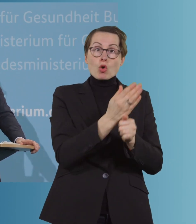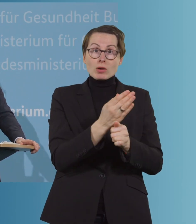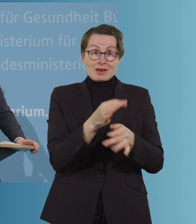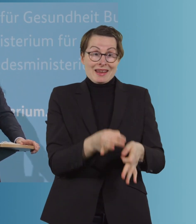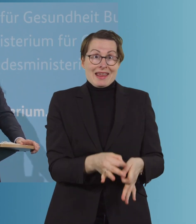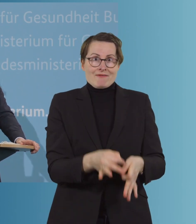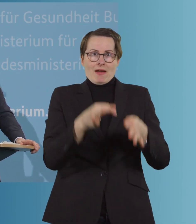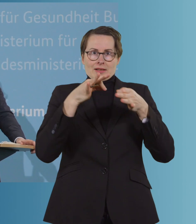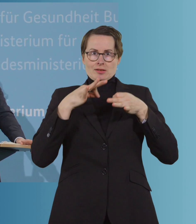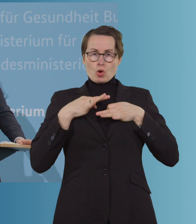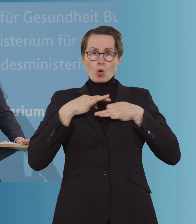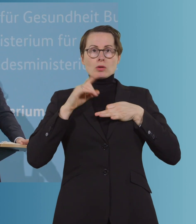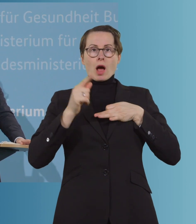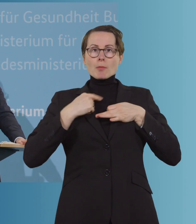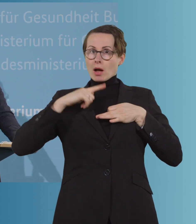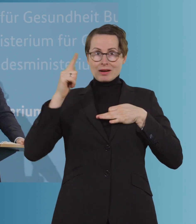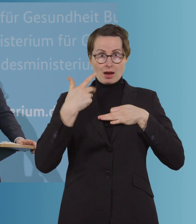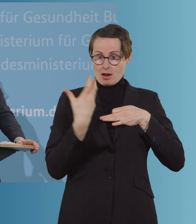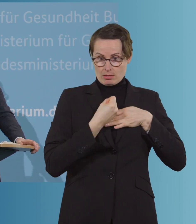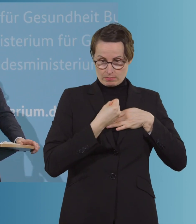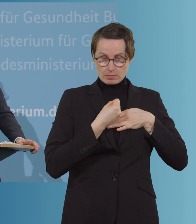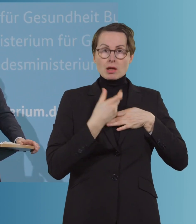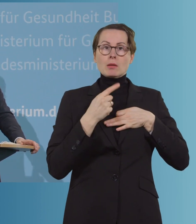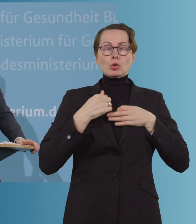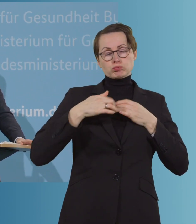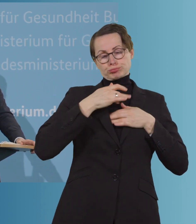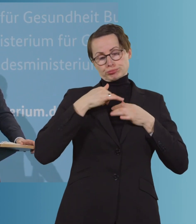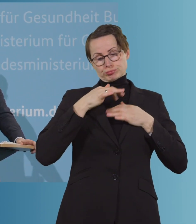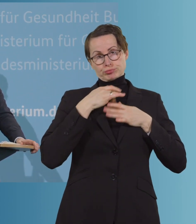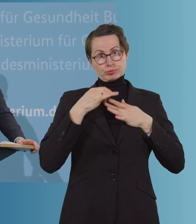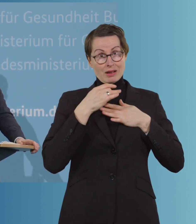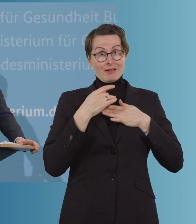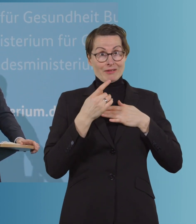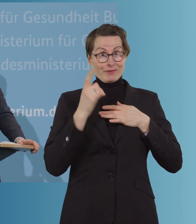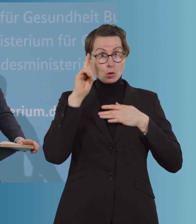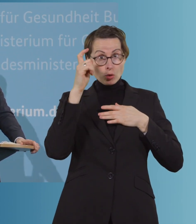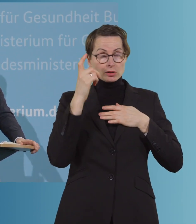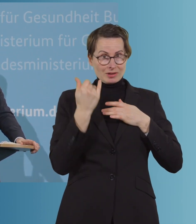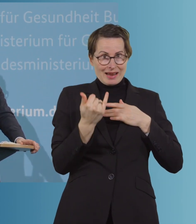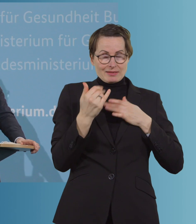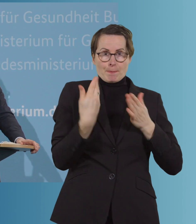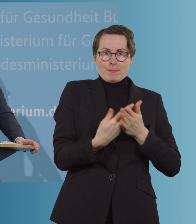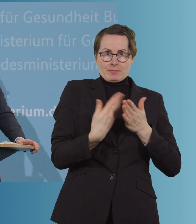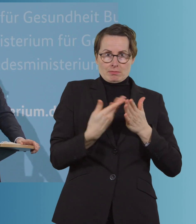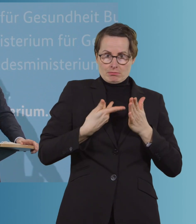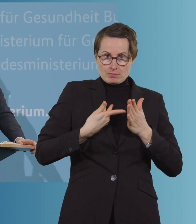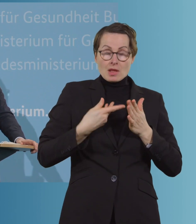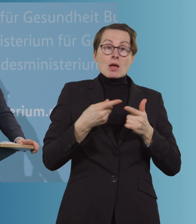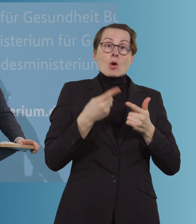und jetzt das Virus noch sozusagen nachweisbar ist. Es kann sein, dass sie zwar infiziert sind, aber die Impfung eben,